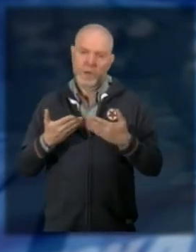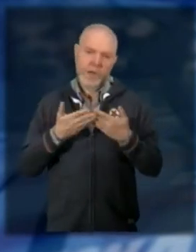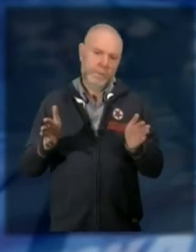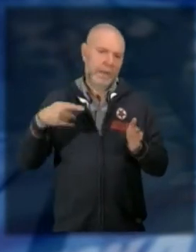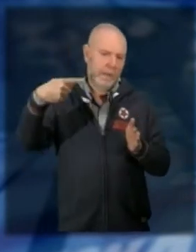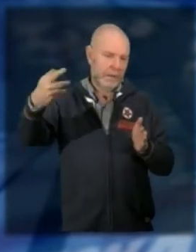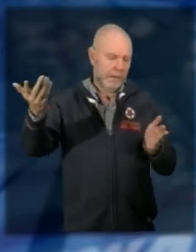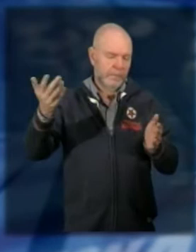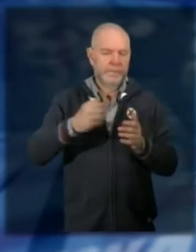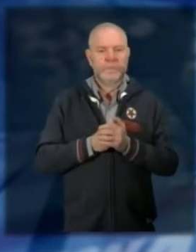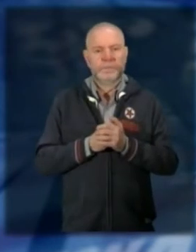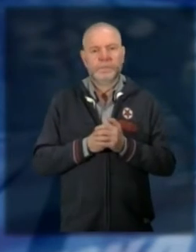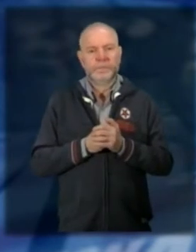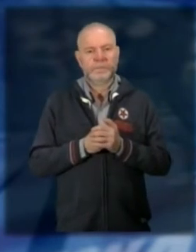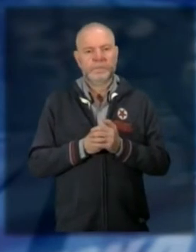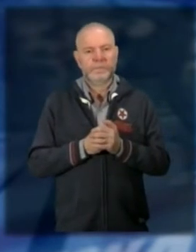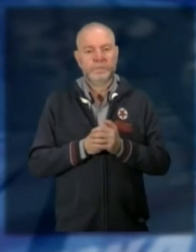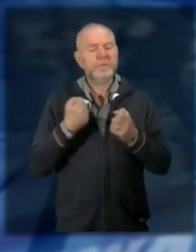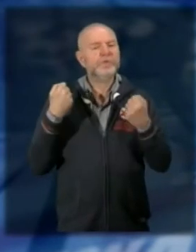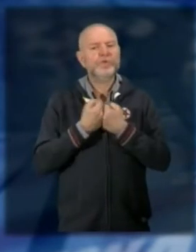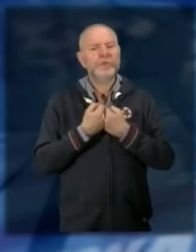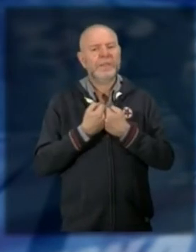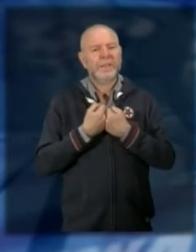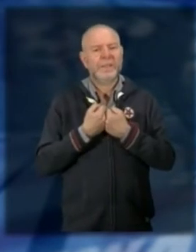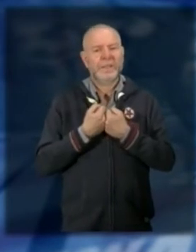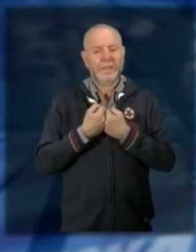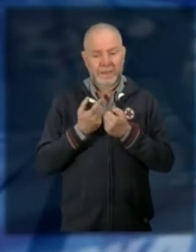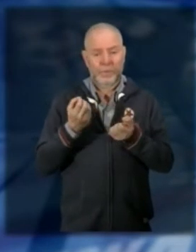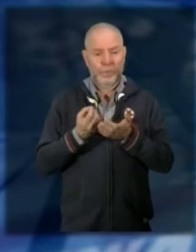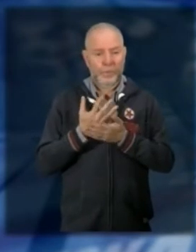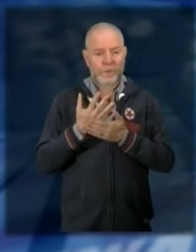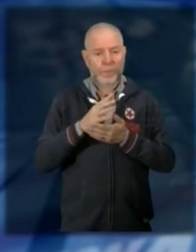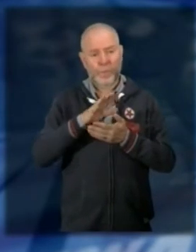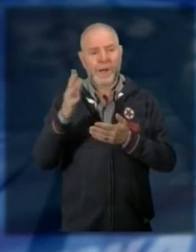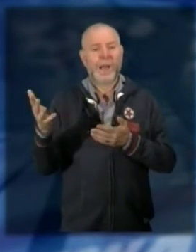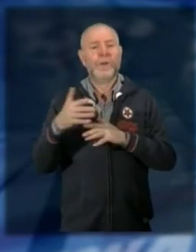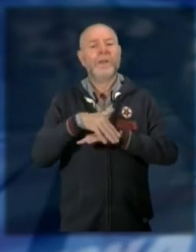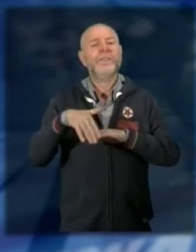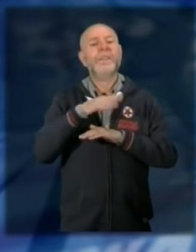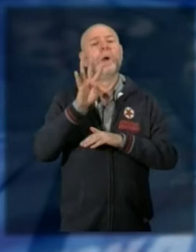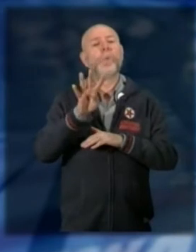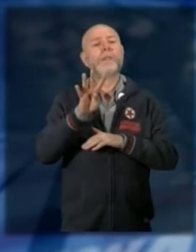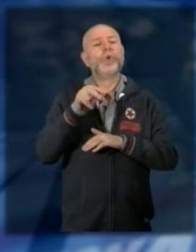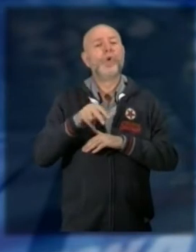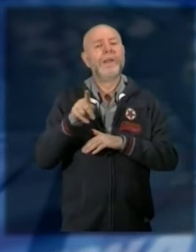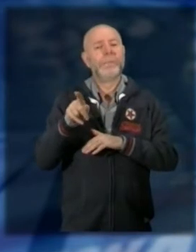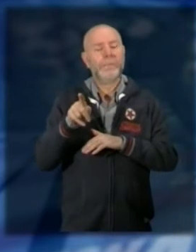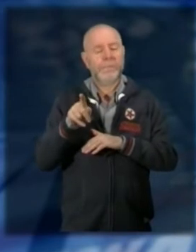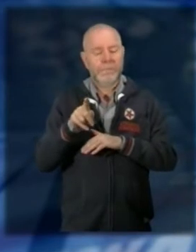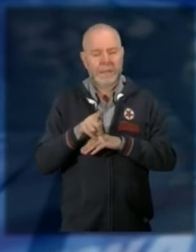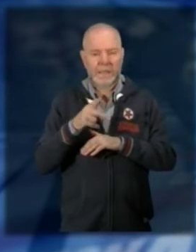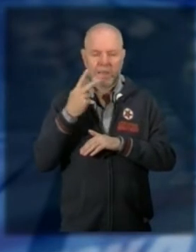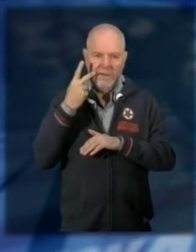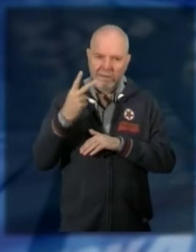spiegano da Palazzo di Città intanto l'incidente verificatosi ieri in via 4 novembre tra il supermercato Lider ed il centro per l'impiego ha nuovamente